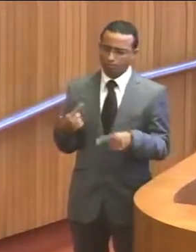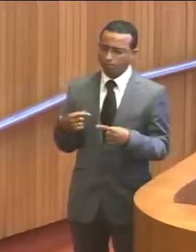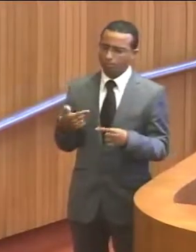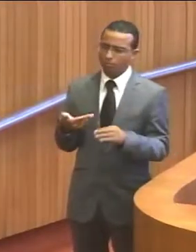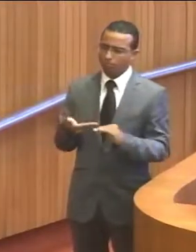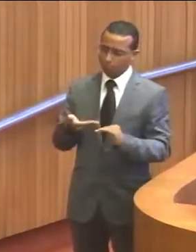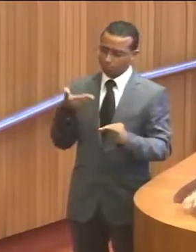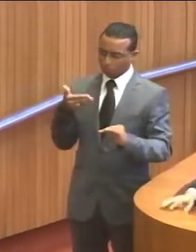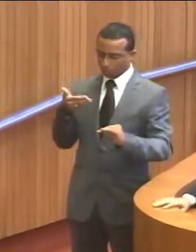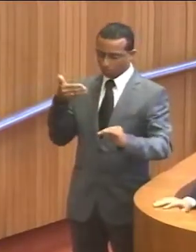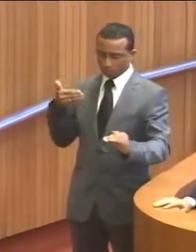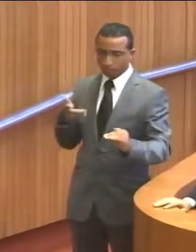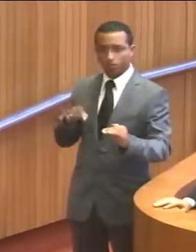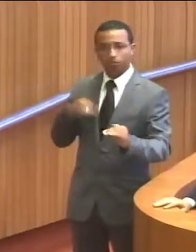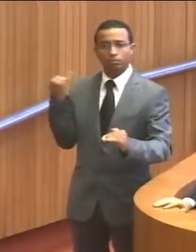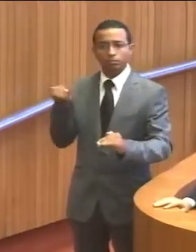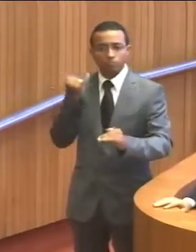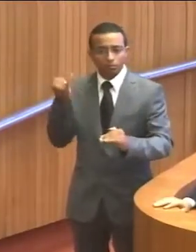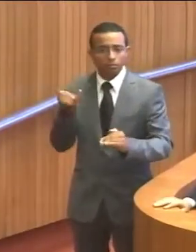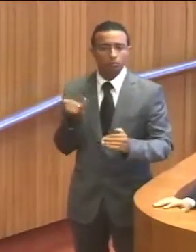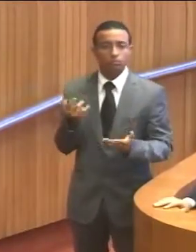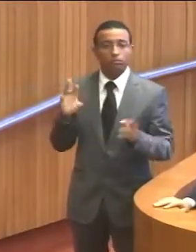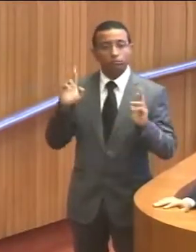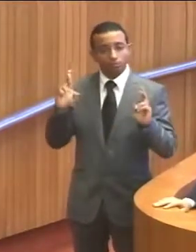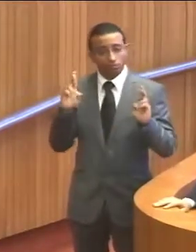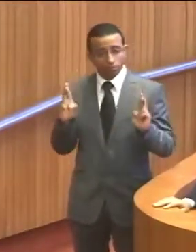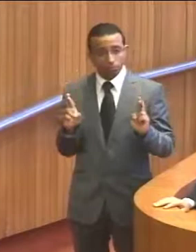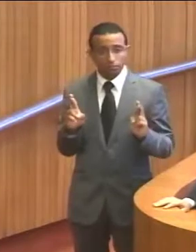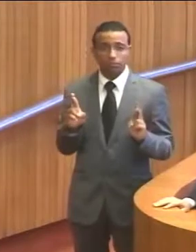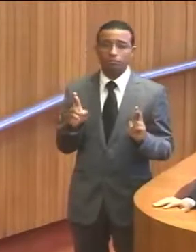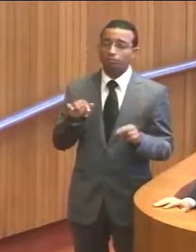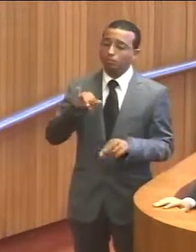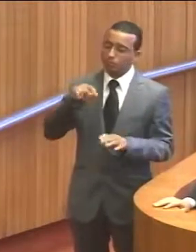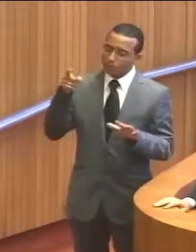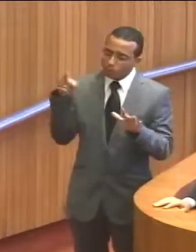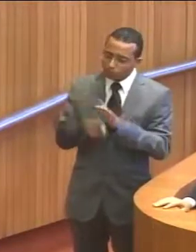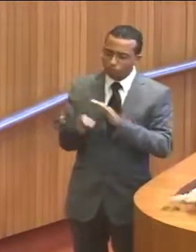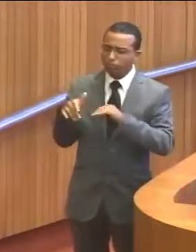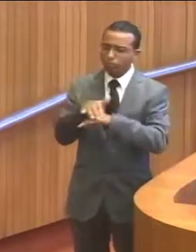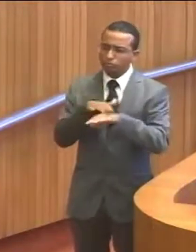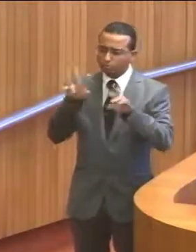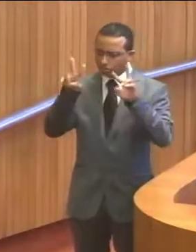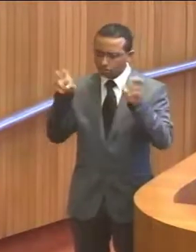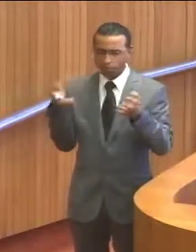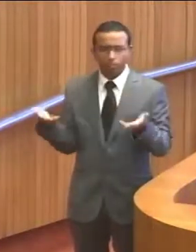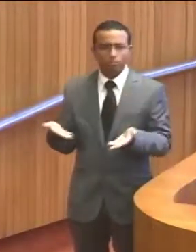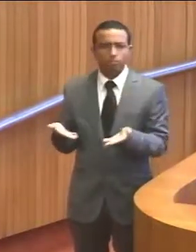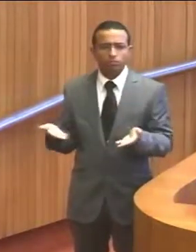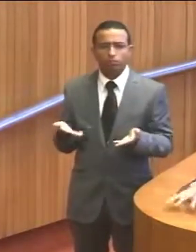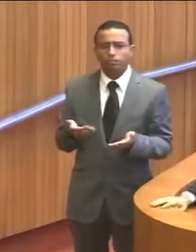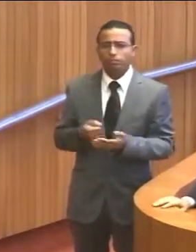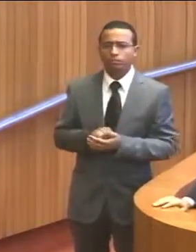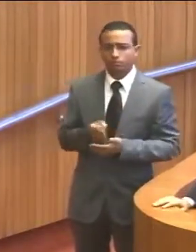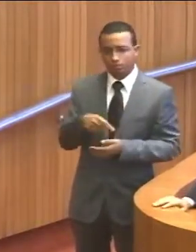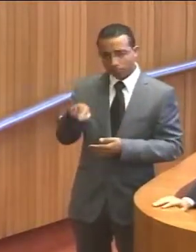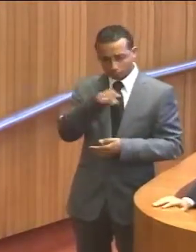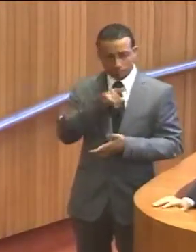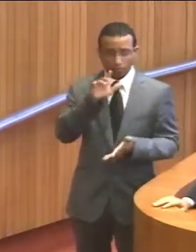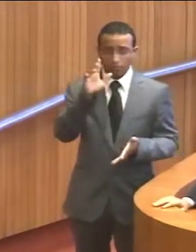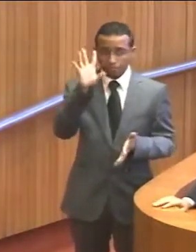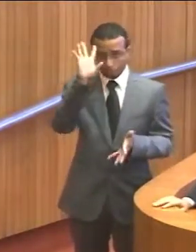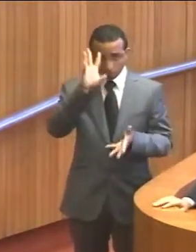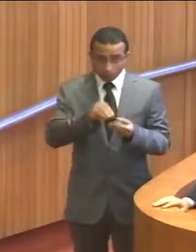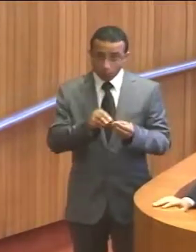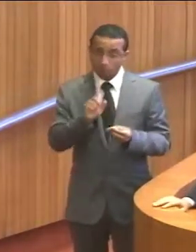antecipa, o debate é importante, é necessário. Eu espero que a gente aprofunde essa discussão. Agora, escrevam o que eu estou dizendo.